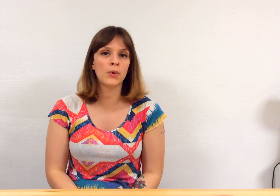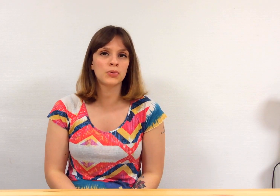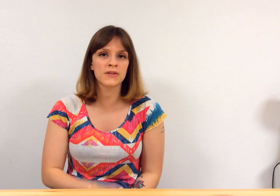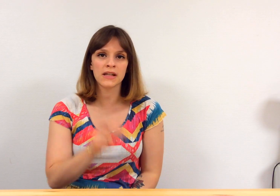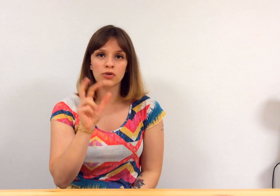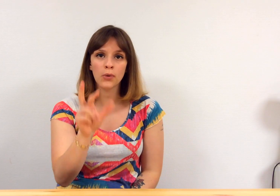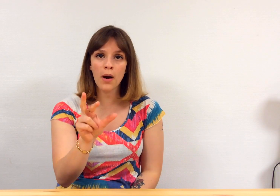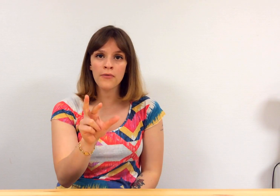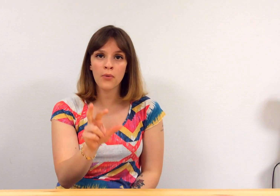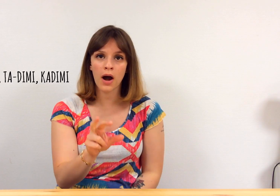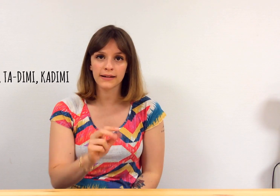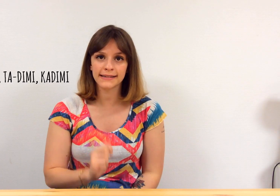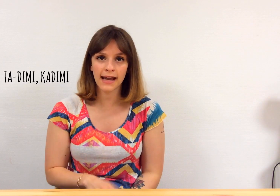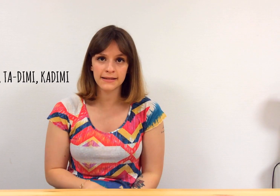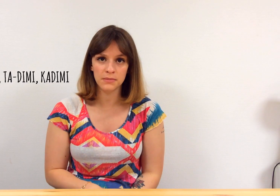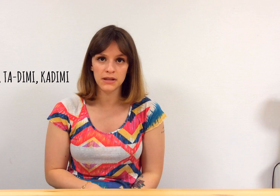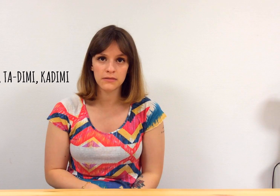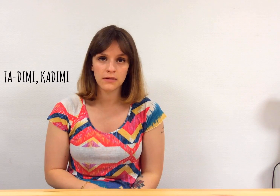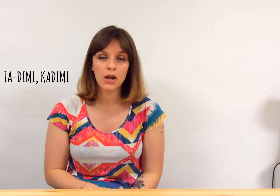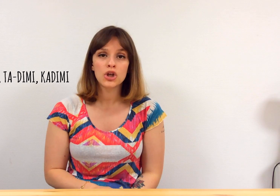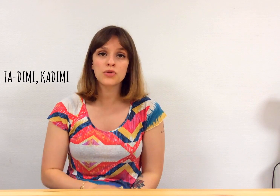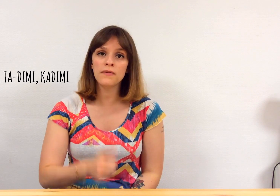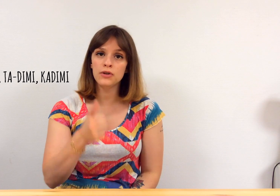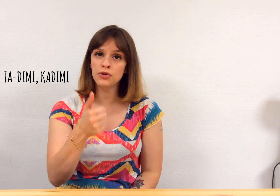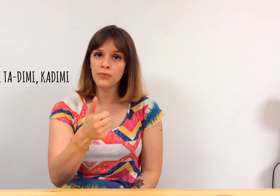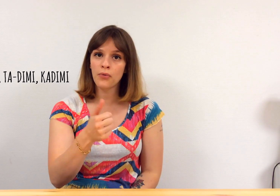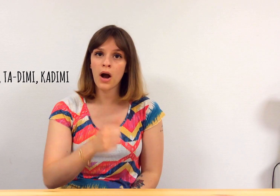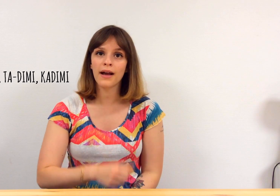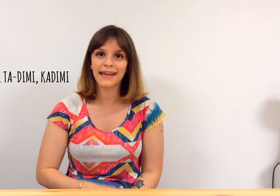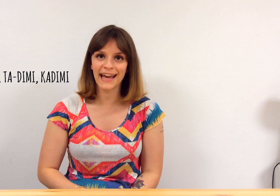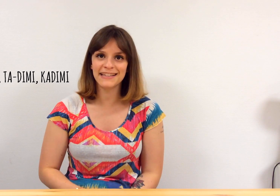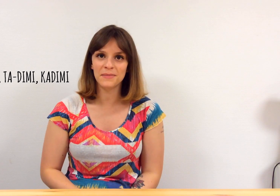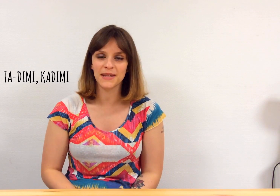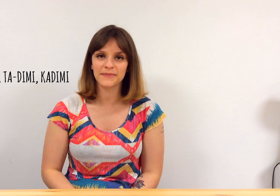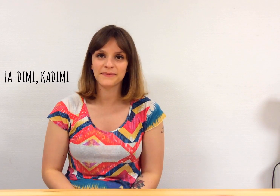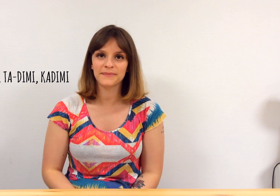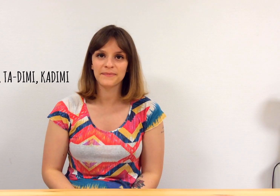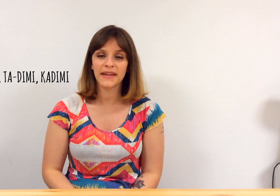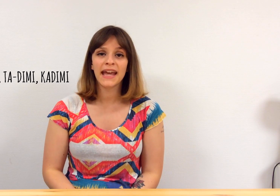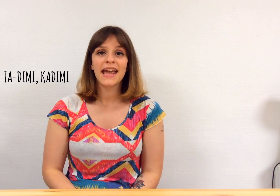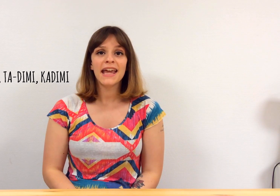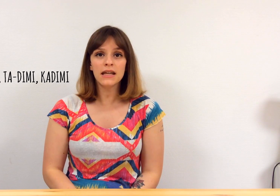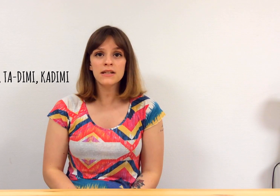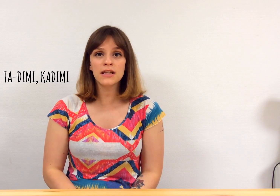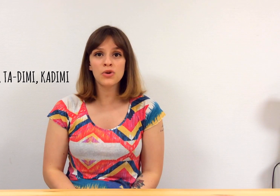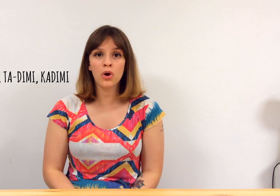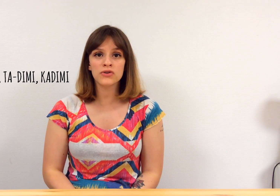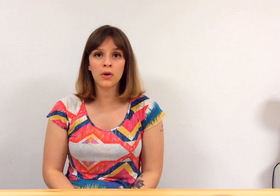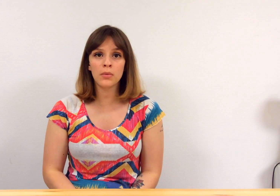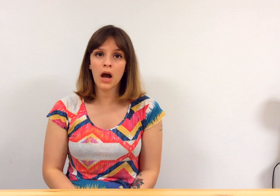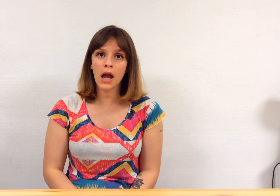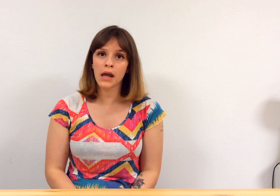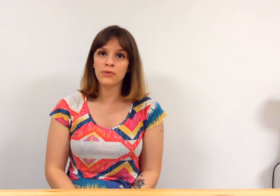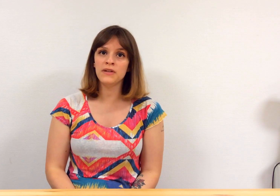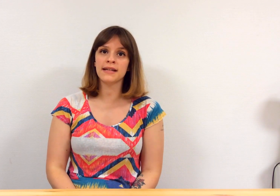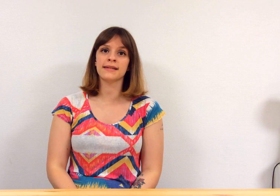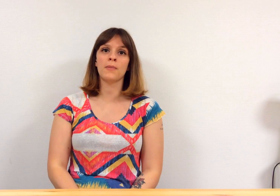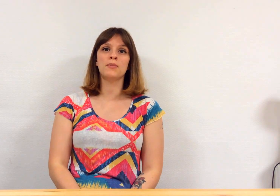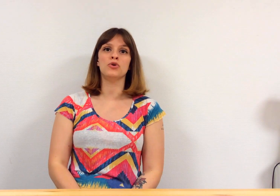prononcer trois fois ta-di-mi suivi d'une fois ka-di-mi. Essayons ensemble à une vitesse un peu plus